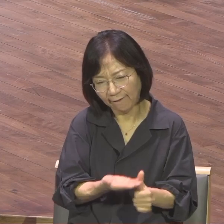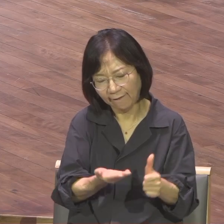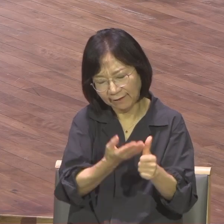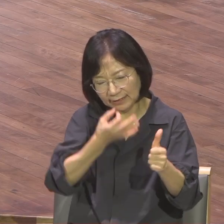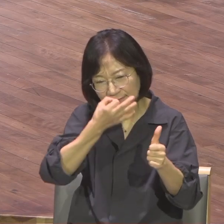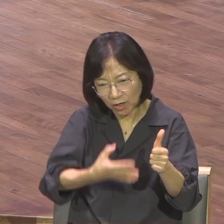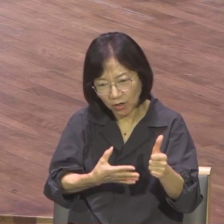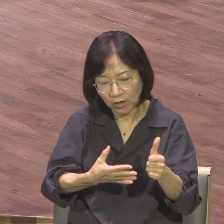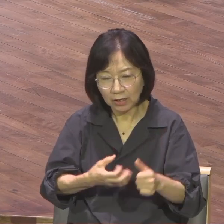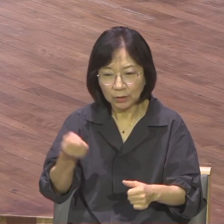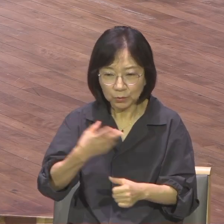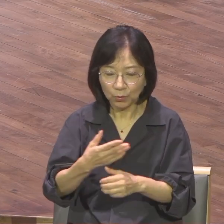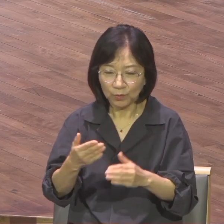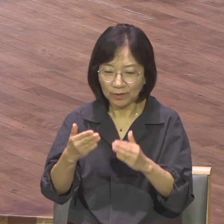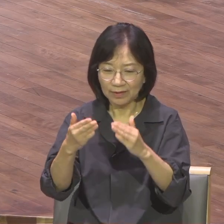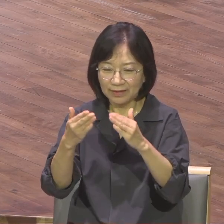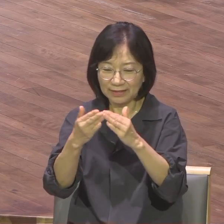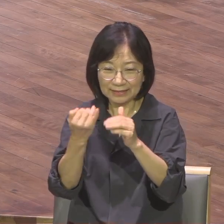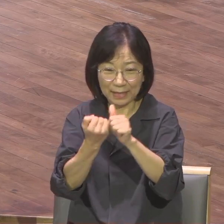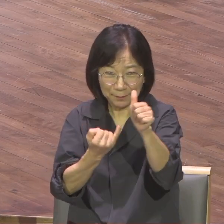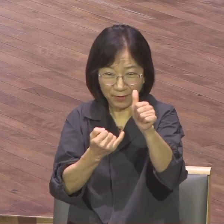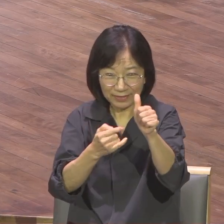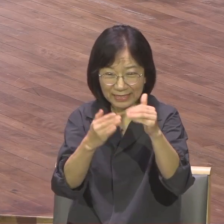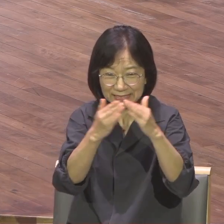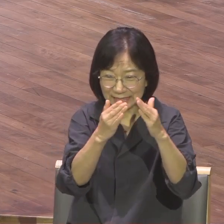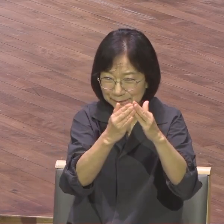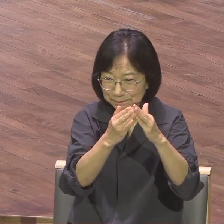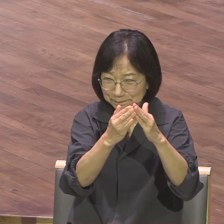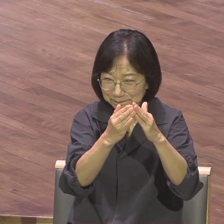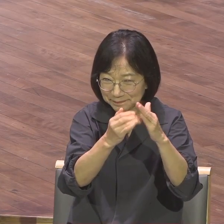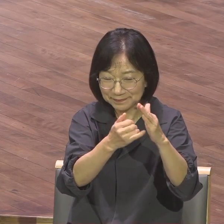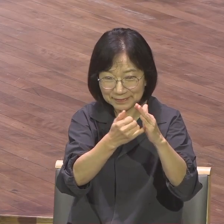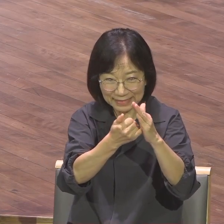시댁관계 불신자들이 시댁을 보고 시월드라고 합니다